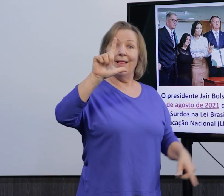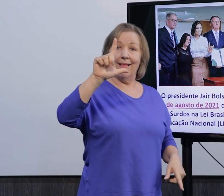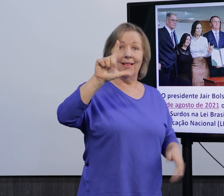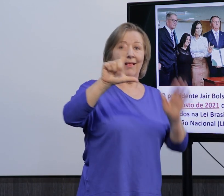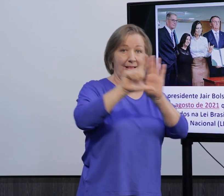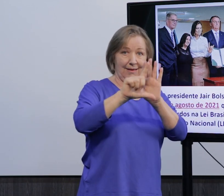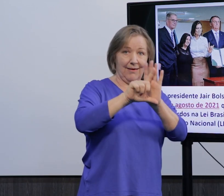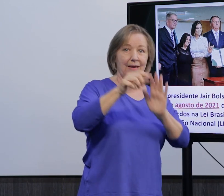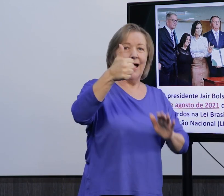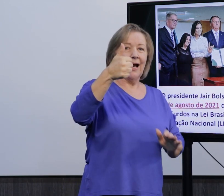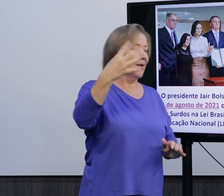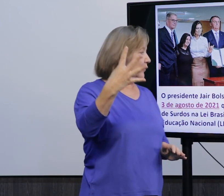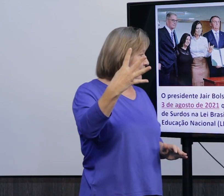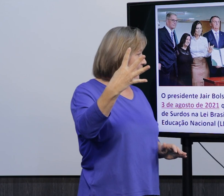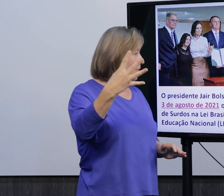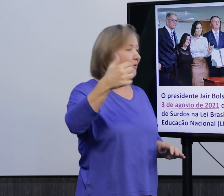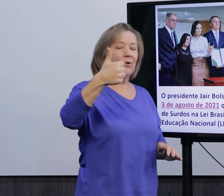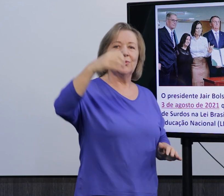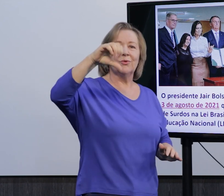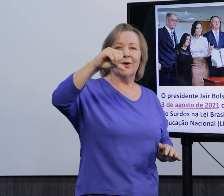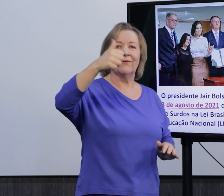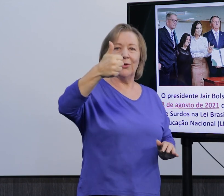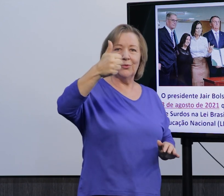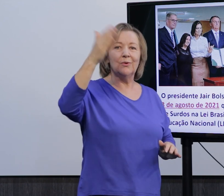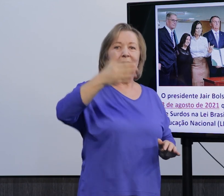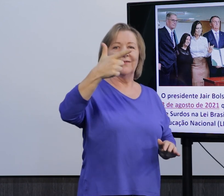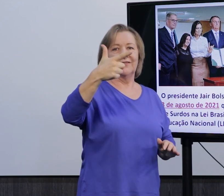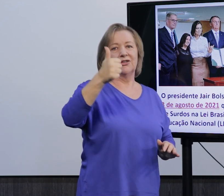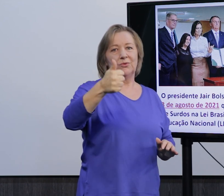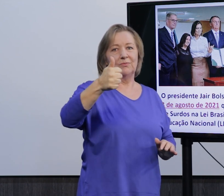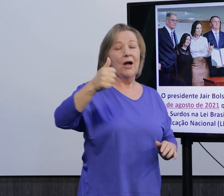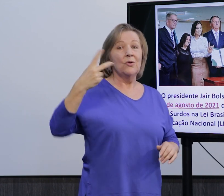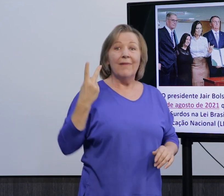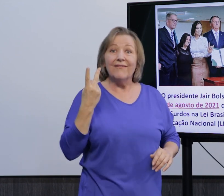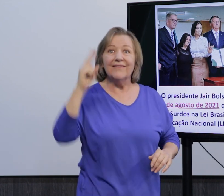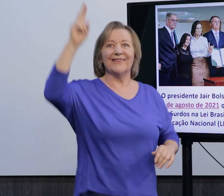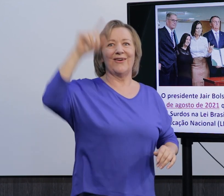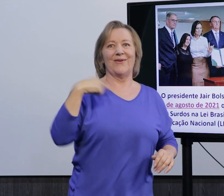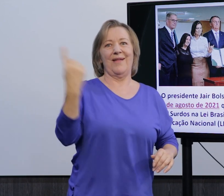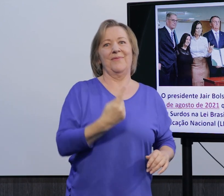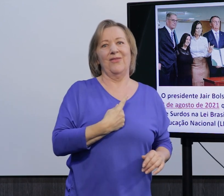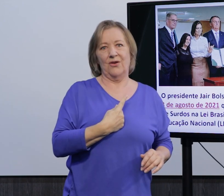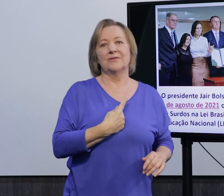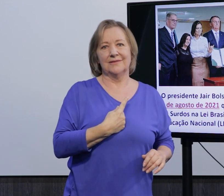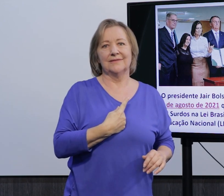A Lei 14.191 de 2021, que dá uma valorização para nós,